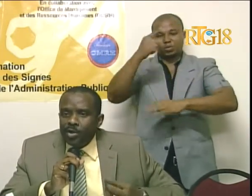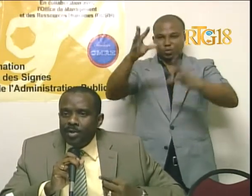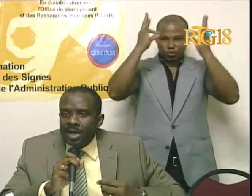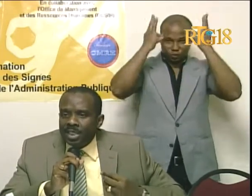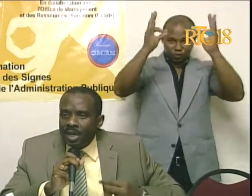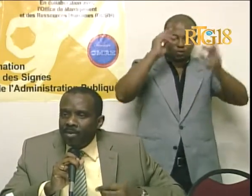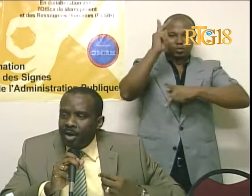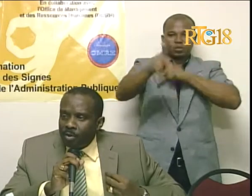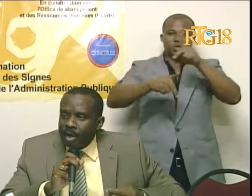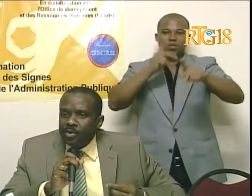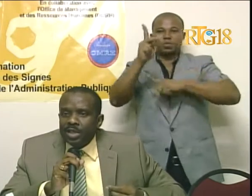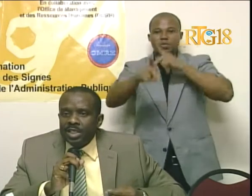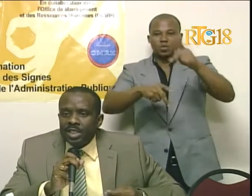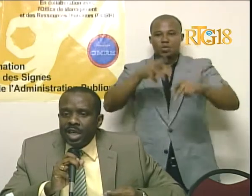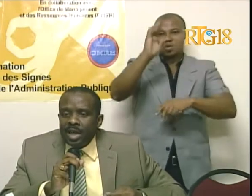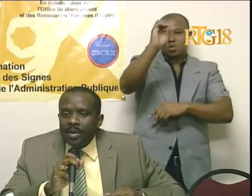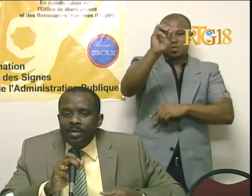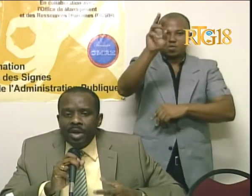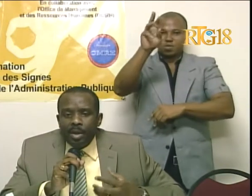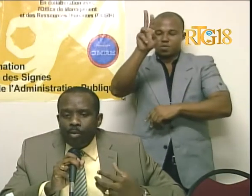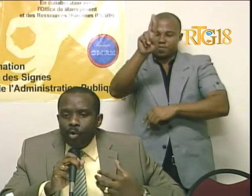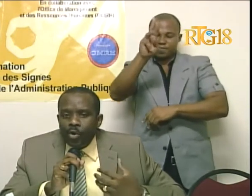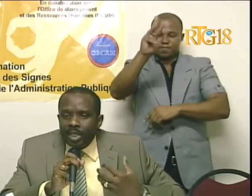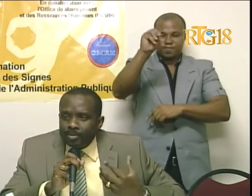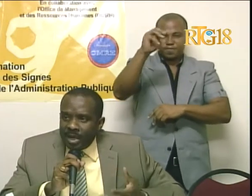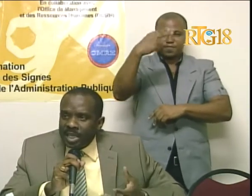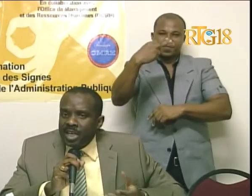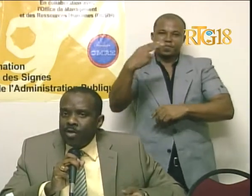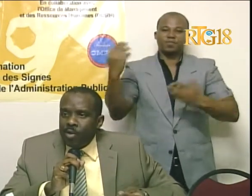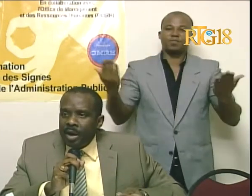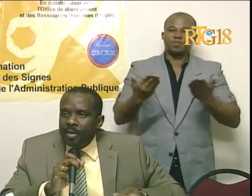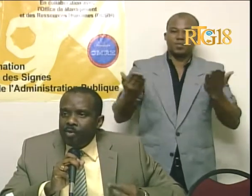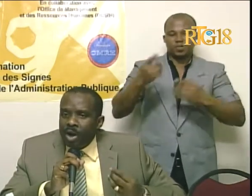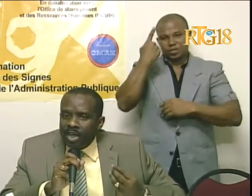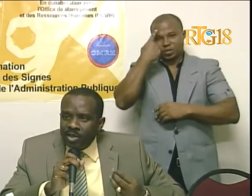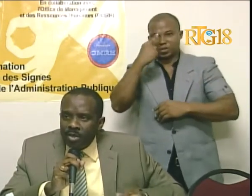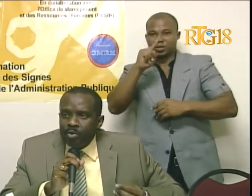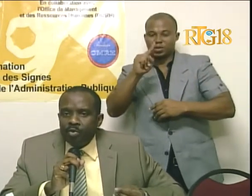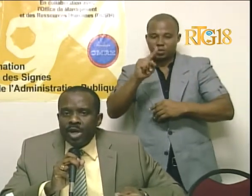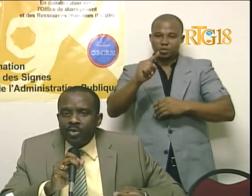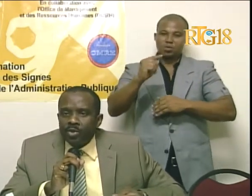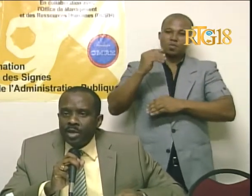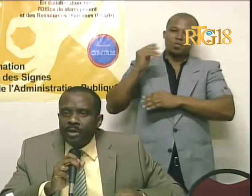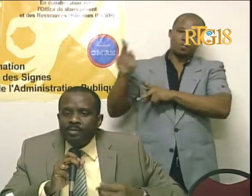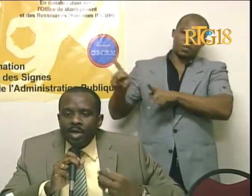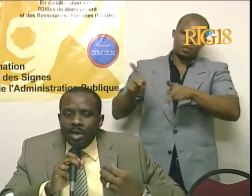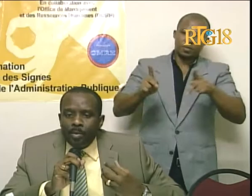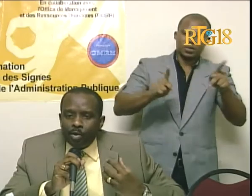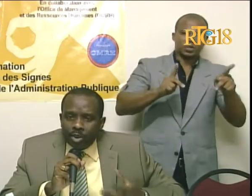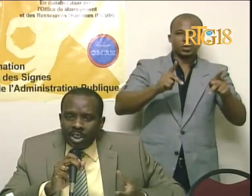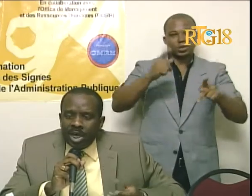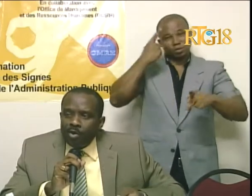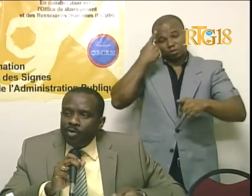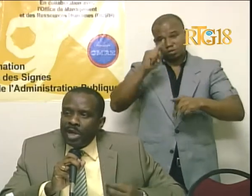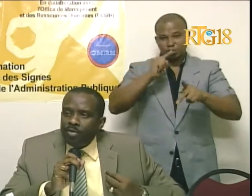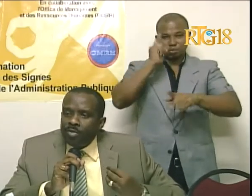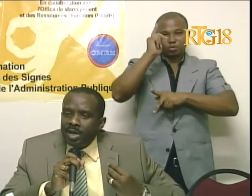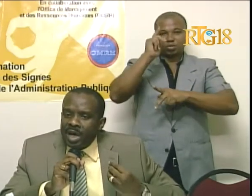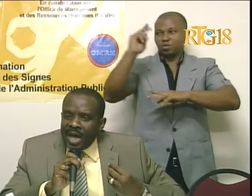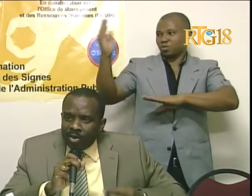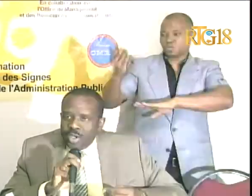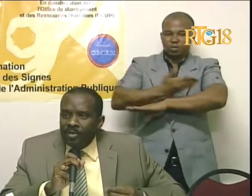moun yo, yo remerach la pou la kompare yo nan sansa, pou gon espas adekwa, pou aksey yo populasyon an, pou yo chita